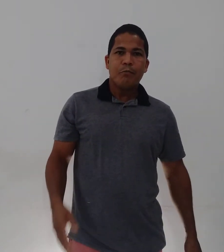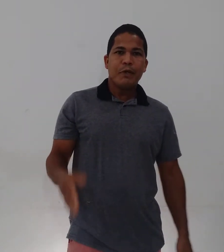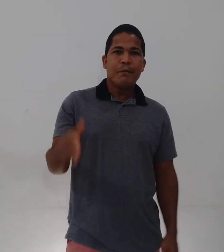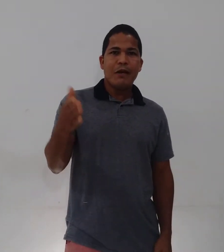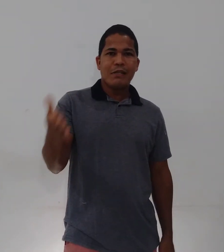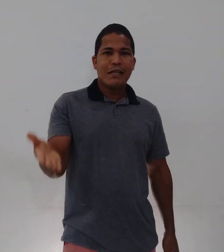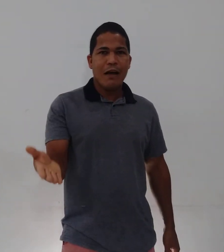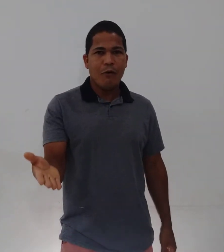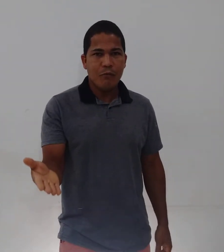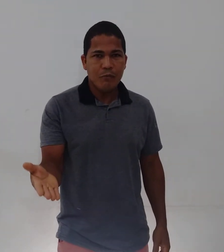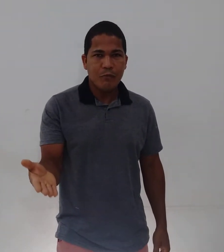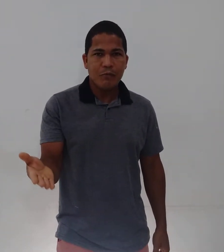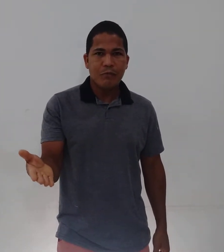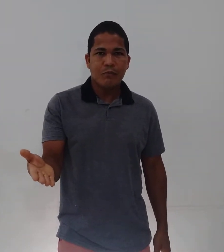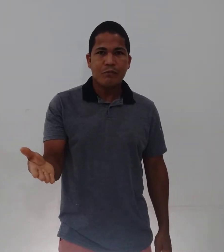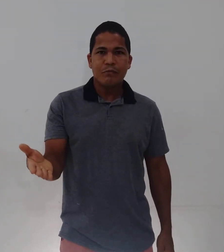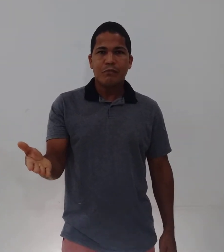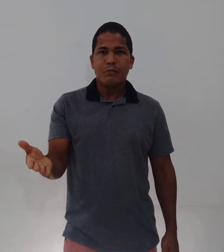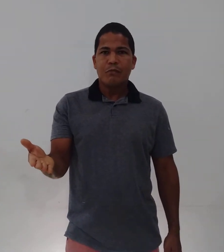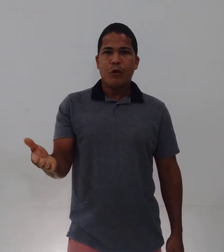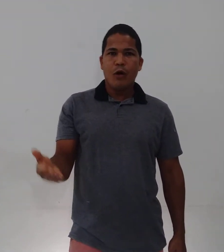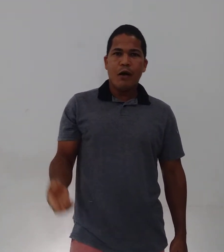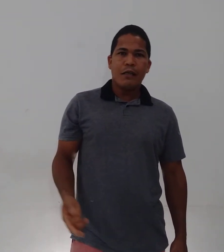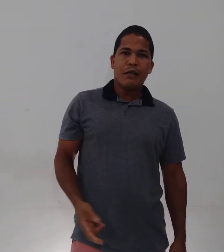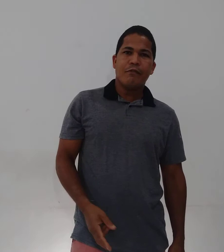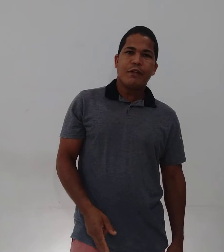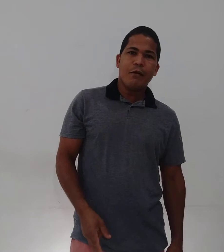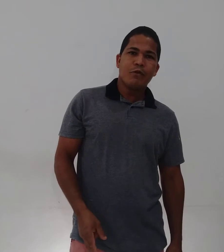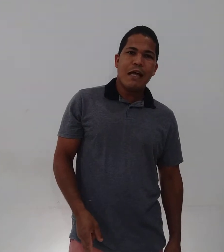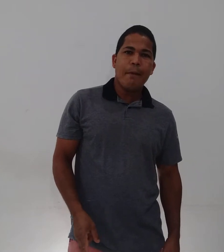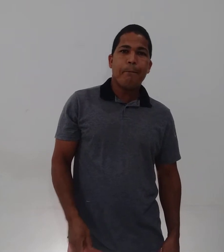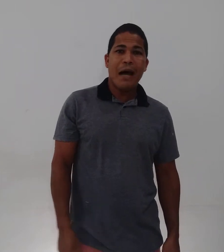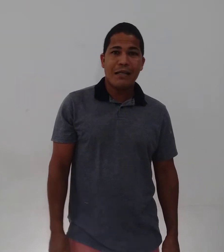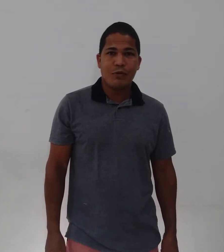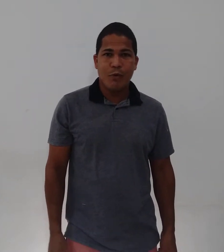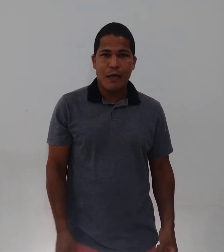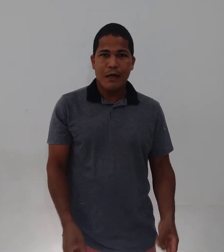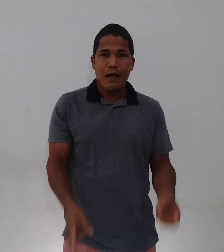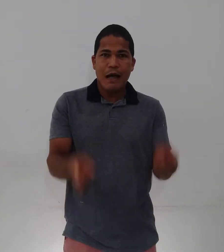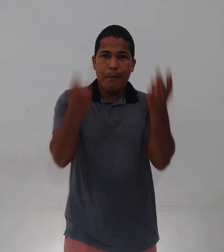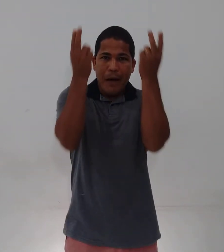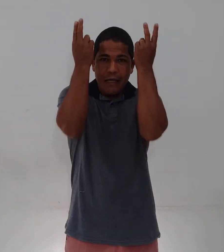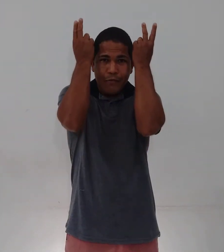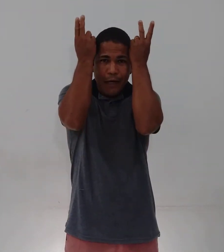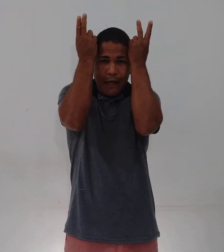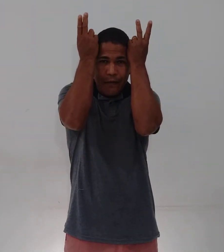Primeiro sinal. Por onde? Temos a Páscoa. A Páscoa é?